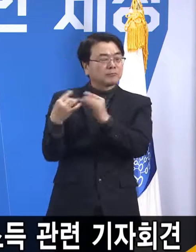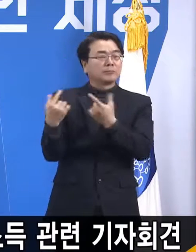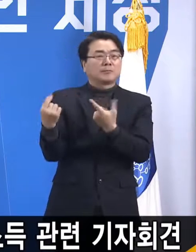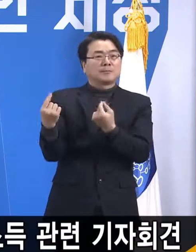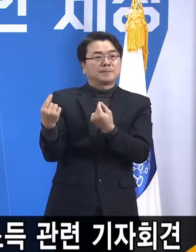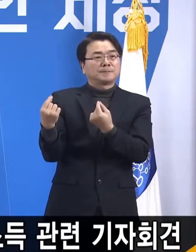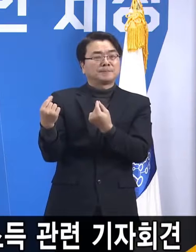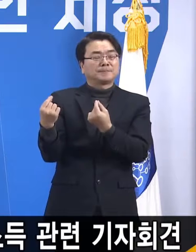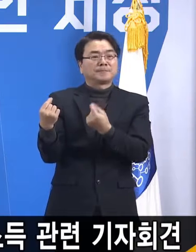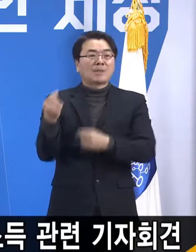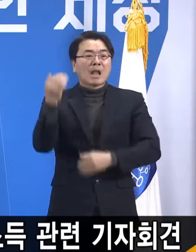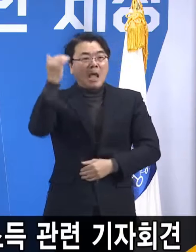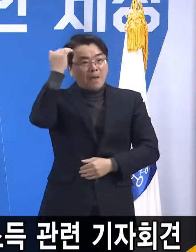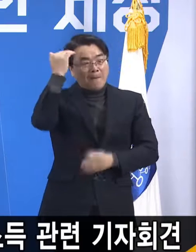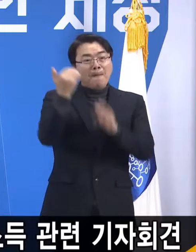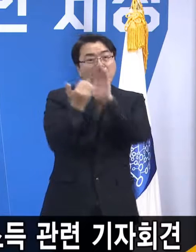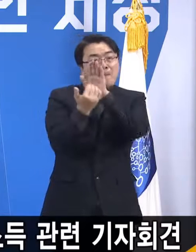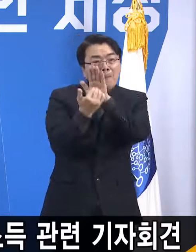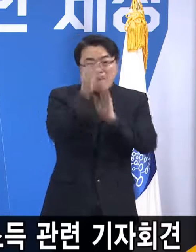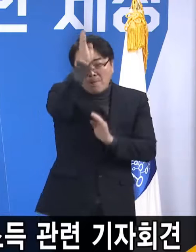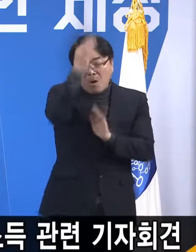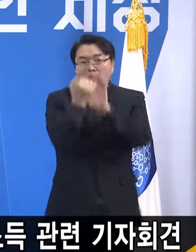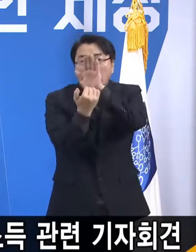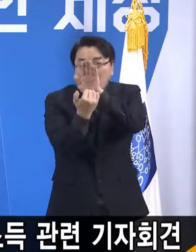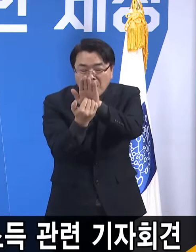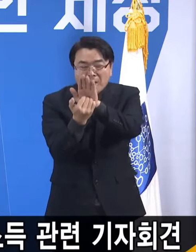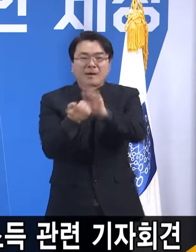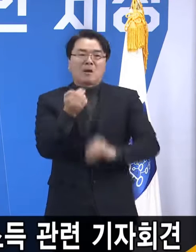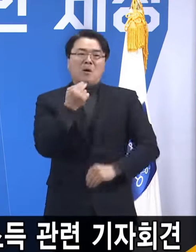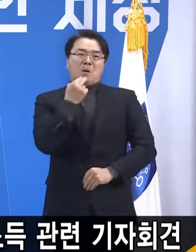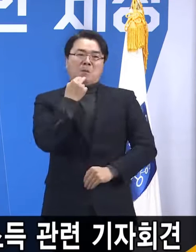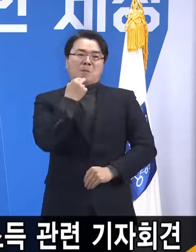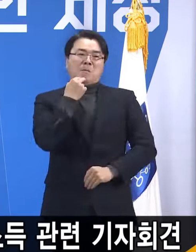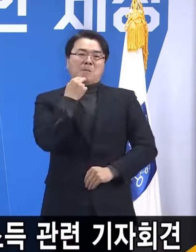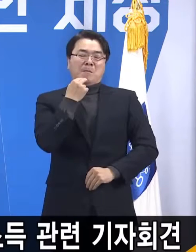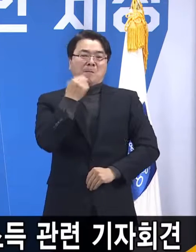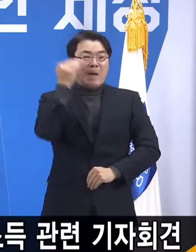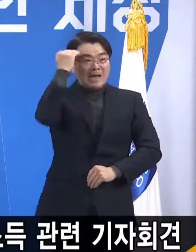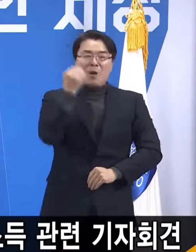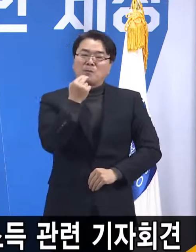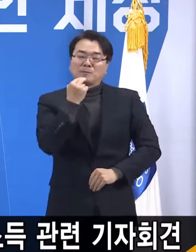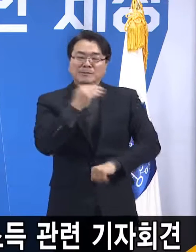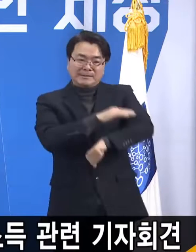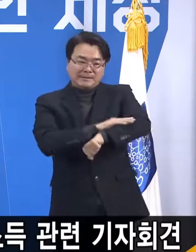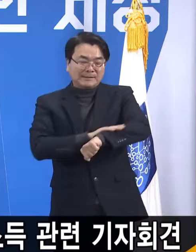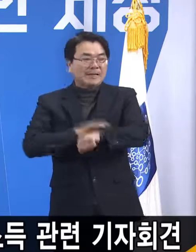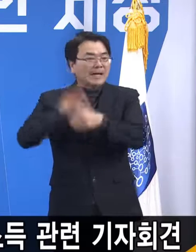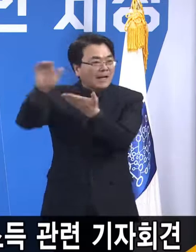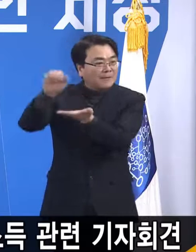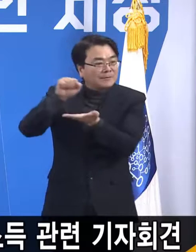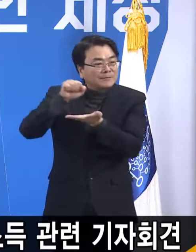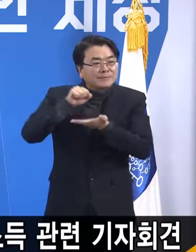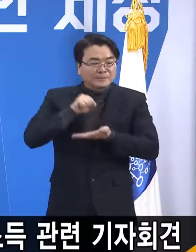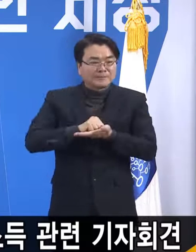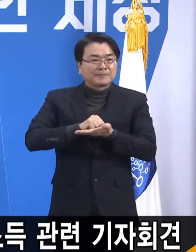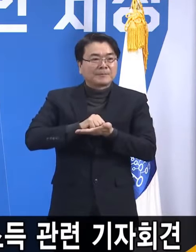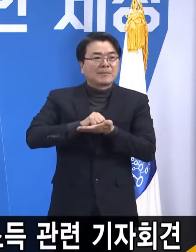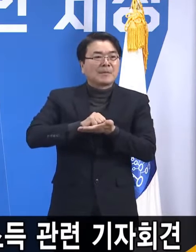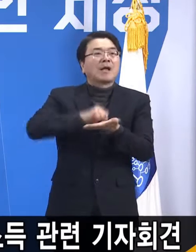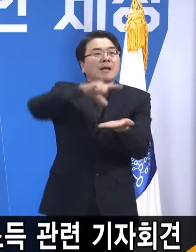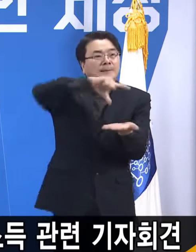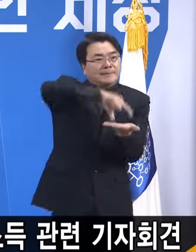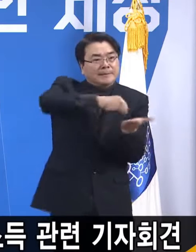저희가 방역에 방해가 되지 않도록 그 말씀들을 저희가 잘 수용해서 적절하게